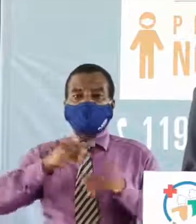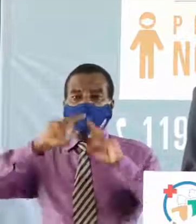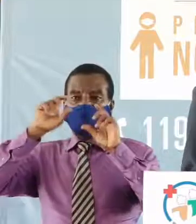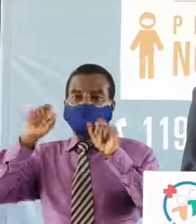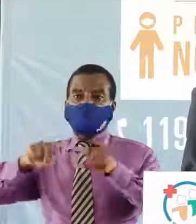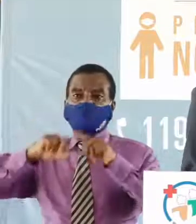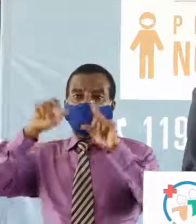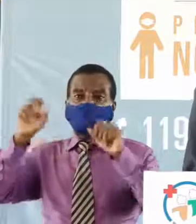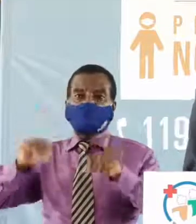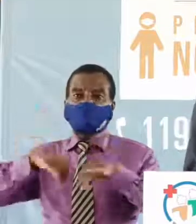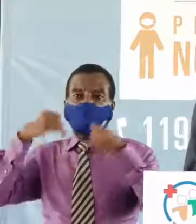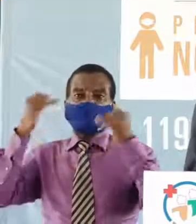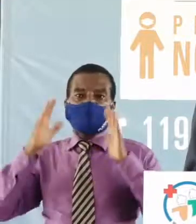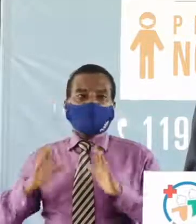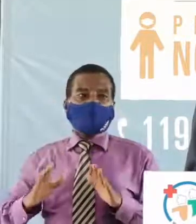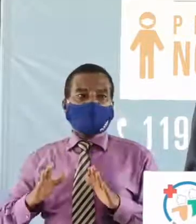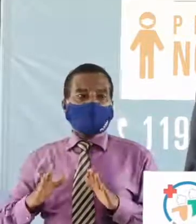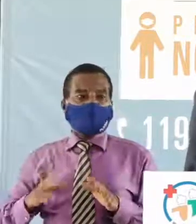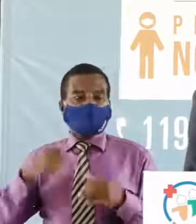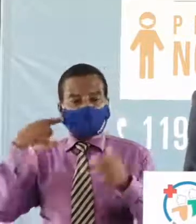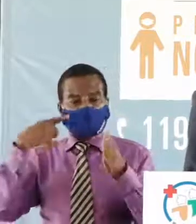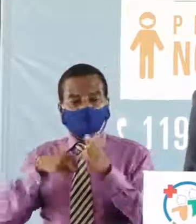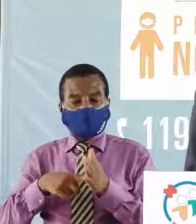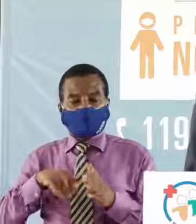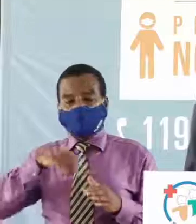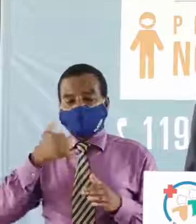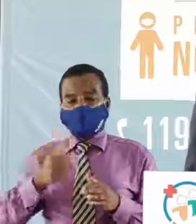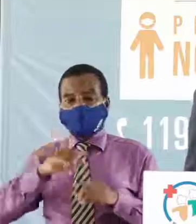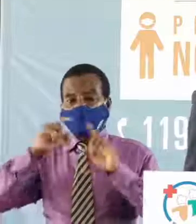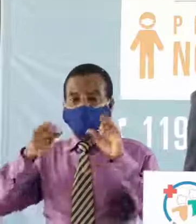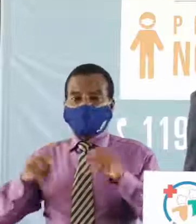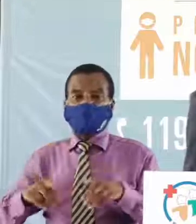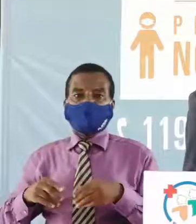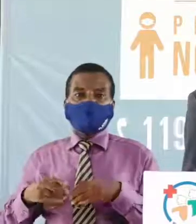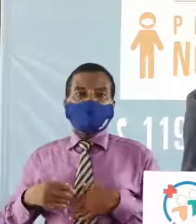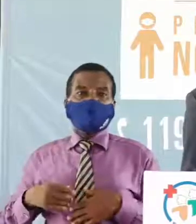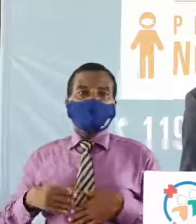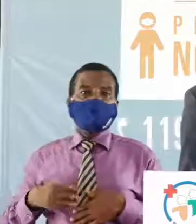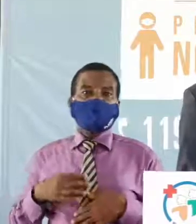questions des journalistes et les remarques et autres questions des internautes.